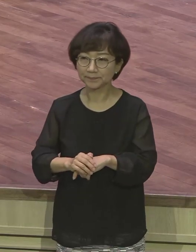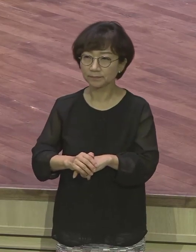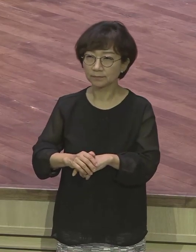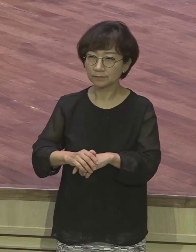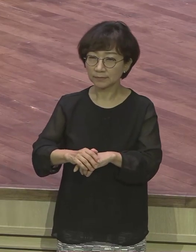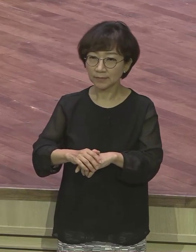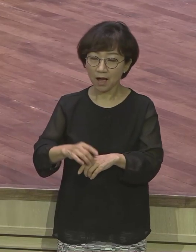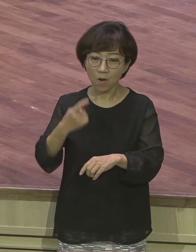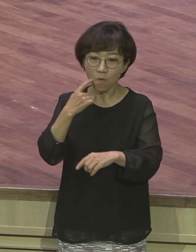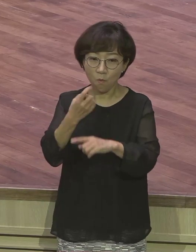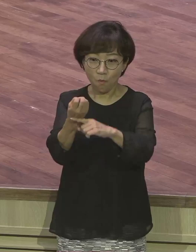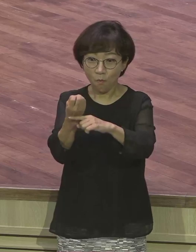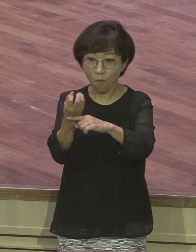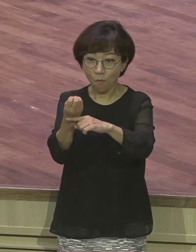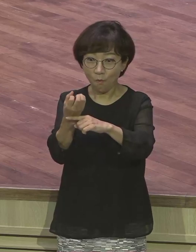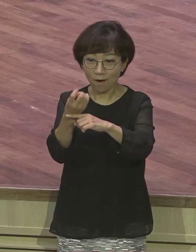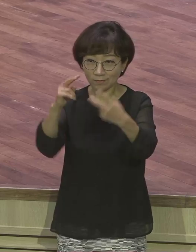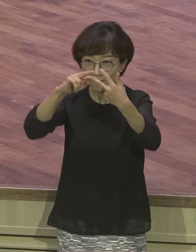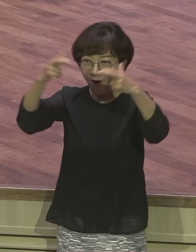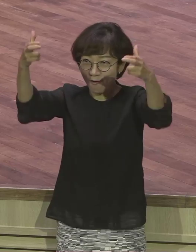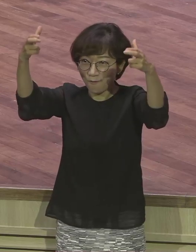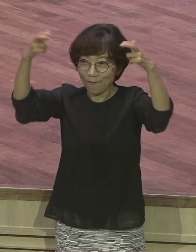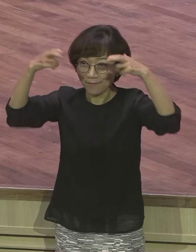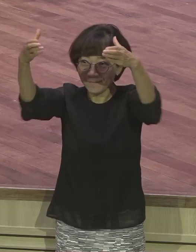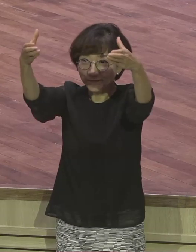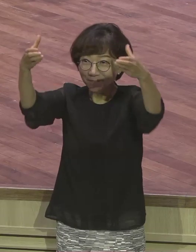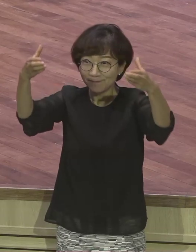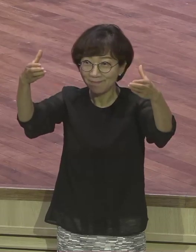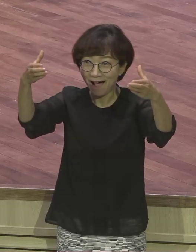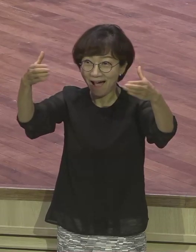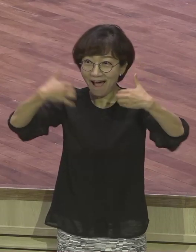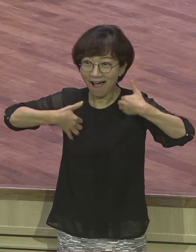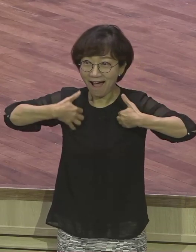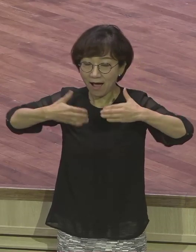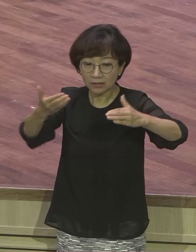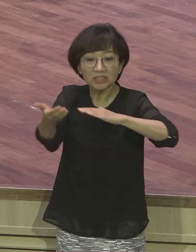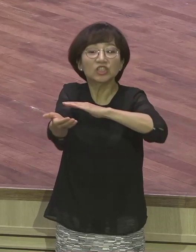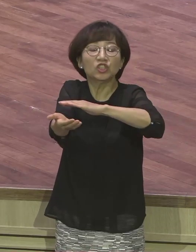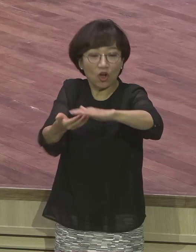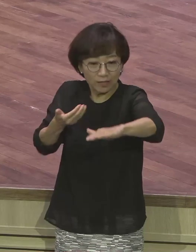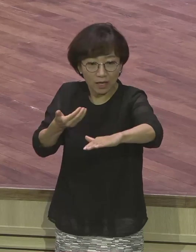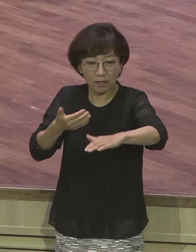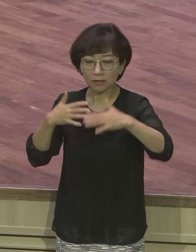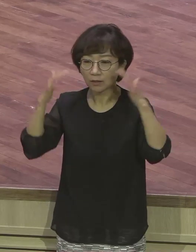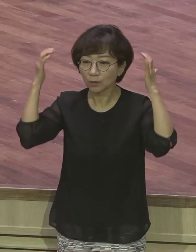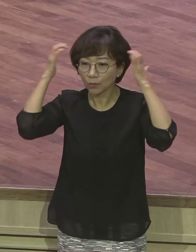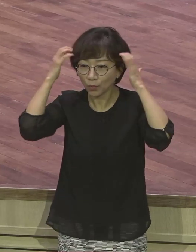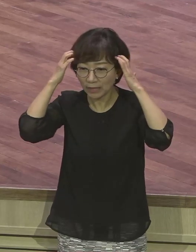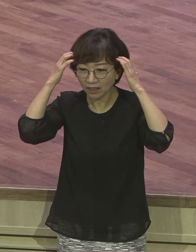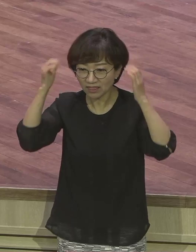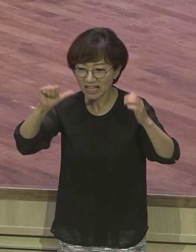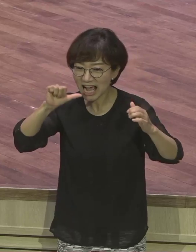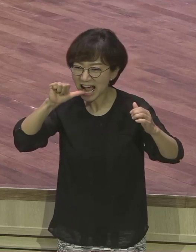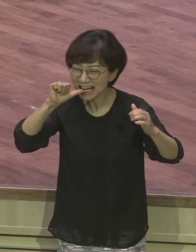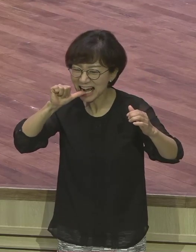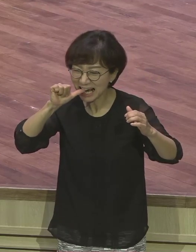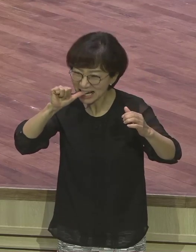강철 멸류관이 있어야 한다 고난의 강철 멸류관 이 히브리